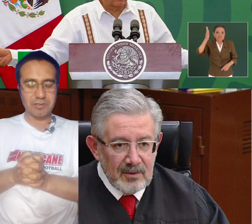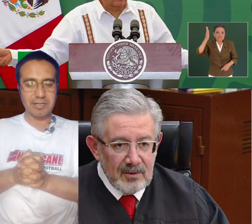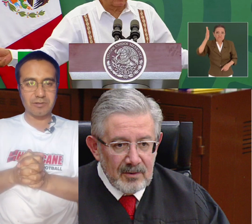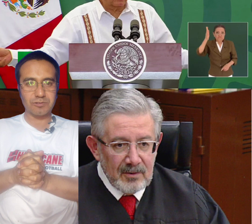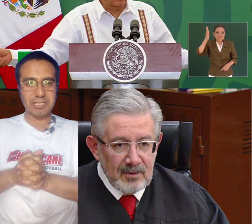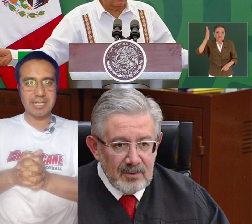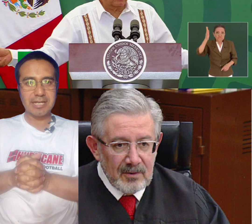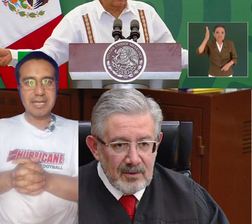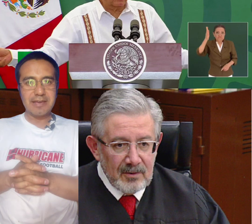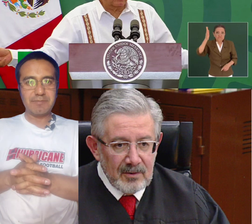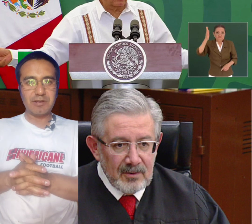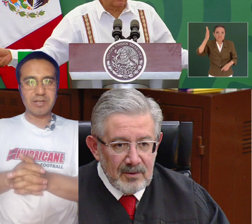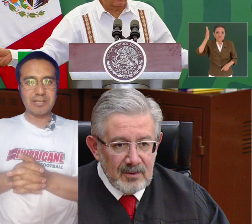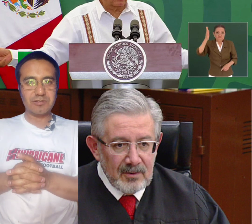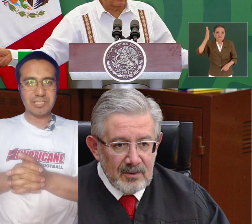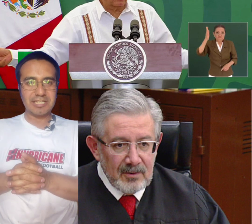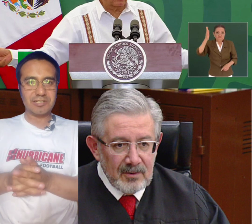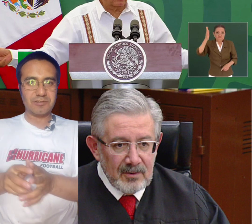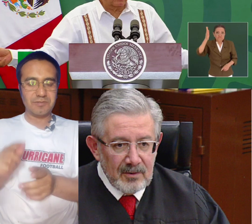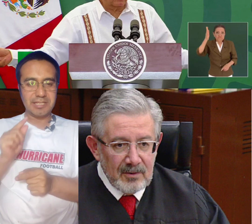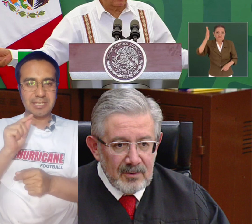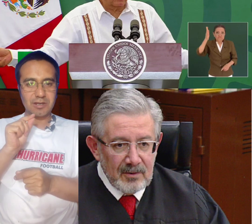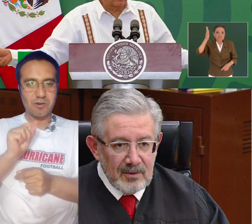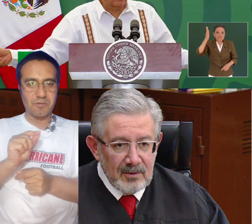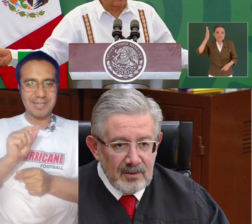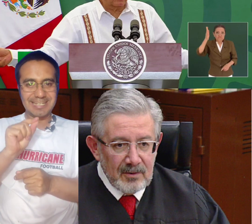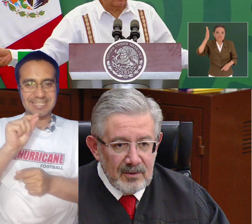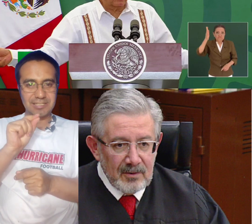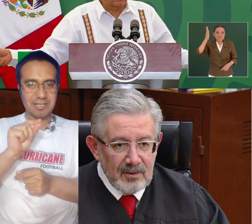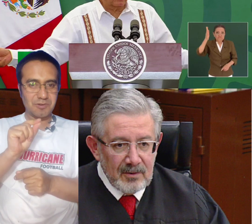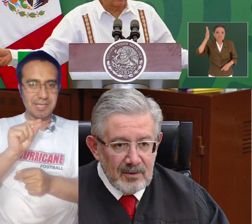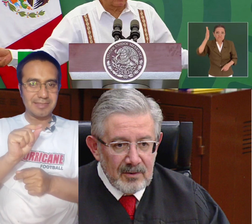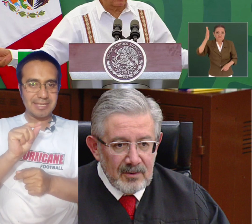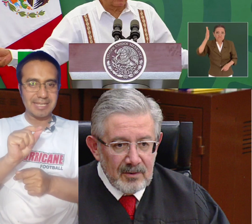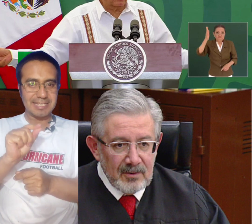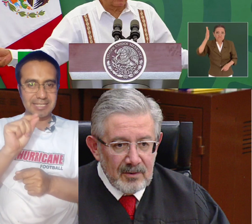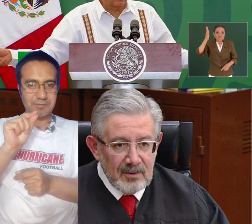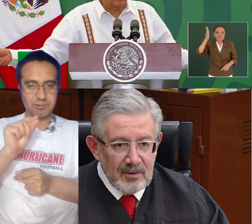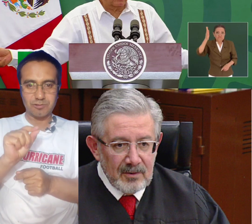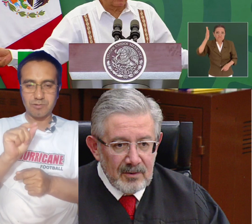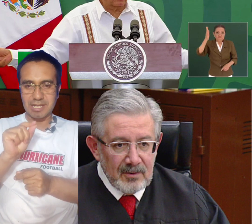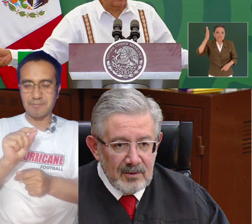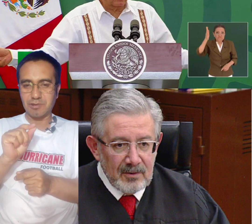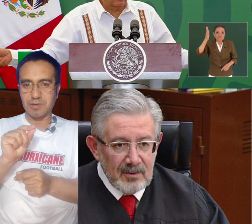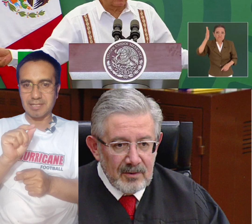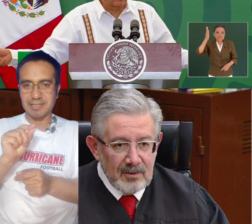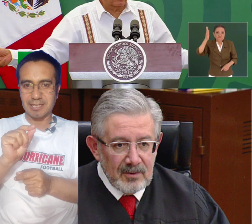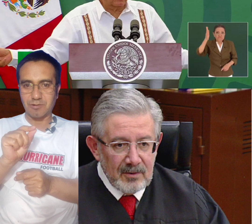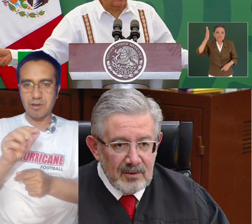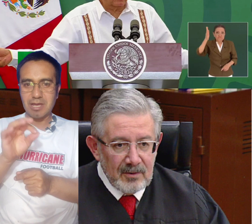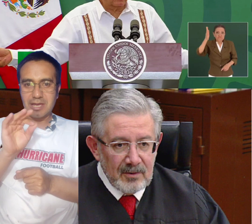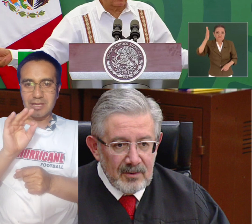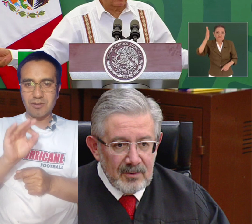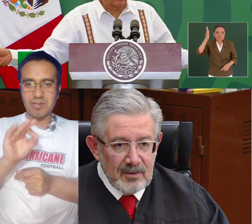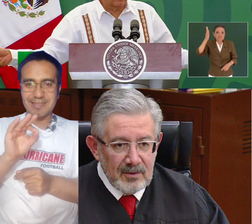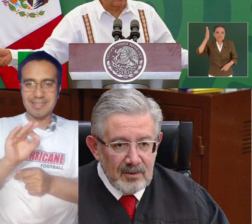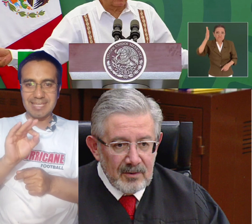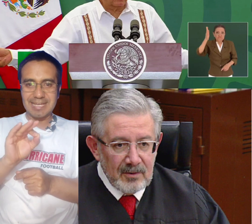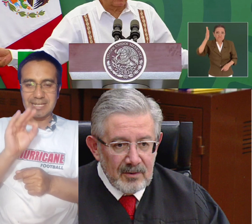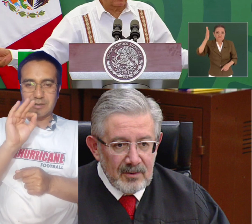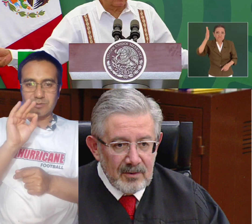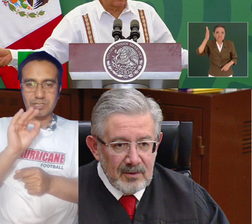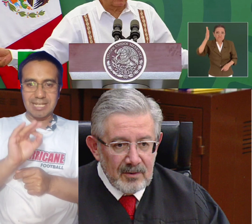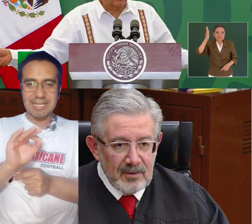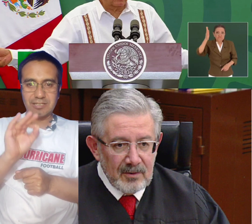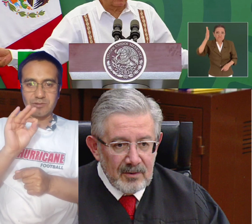no decir otra cosa pero que no se les olvide jóvenes que hoy en día tenemos un cambio verdadero que hoy